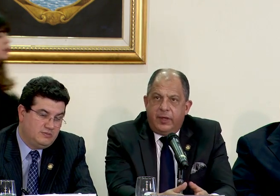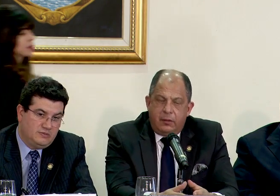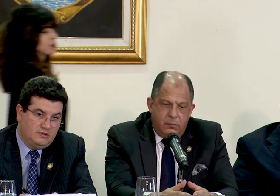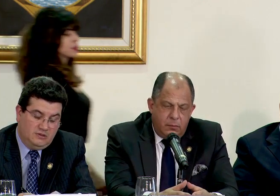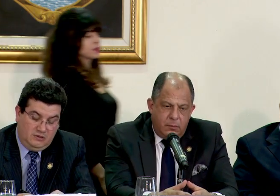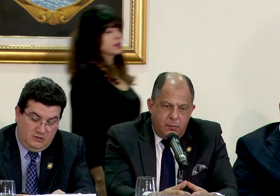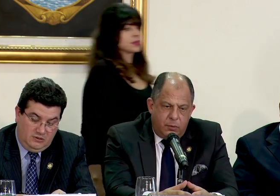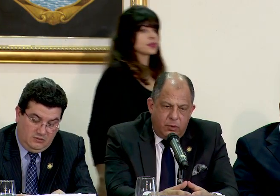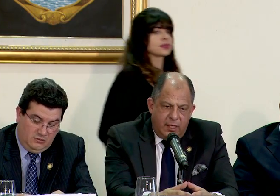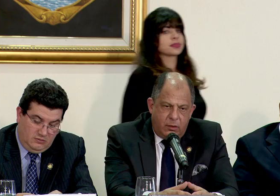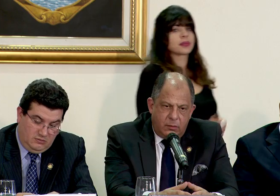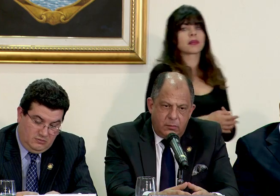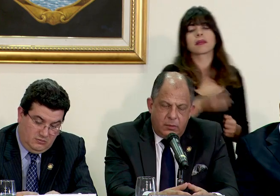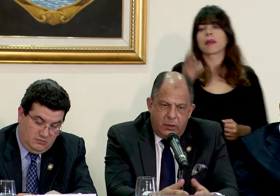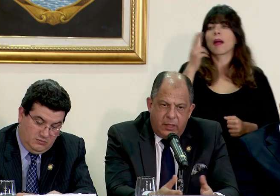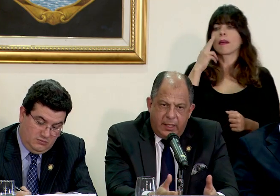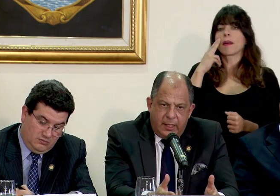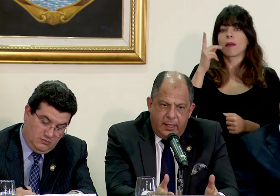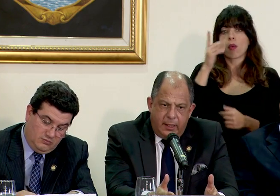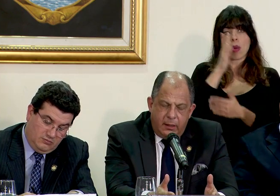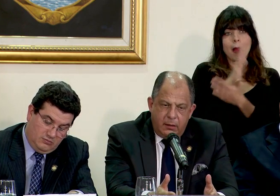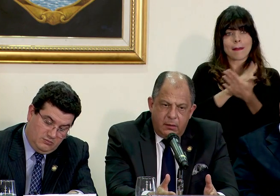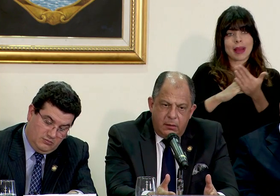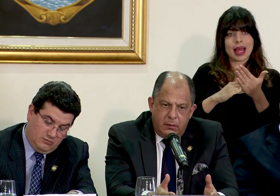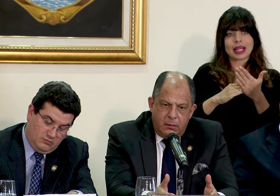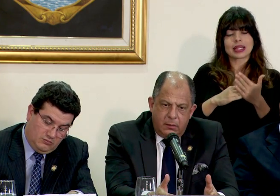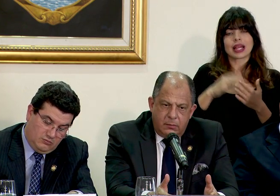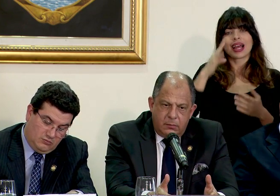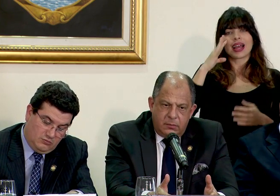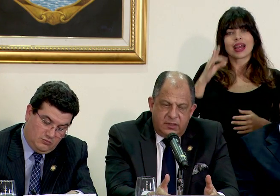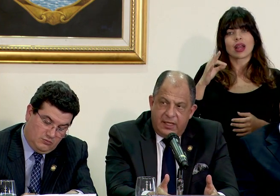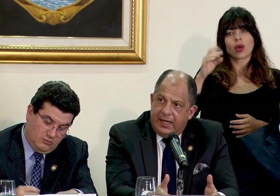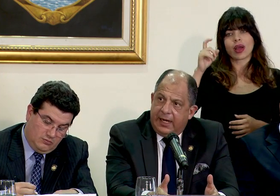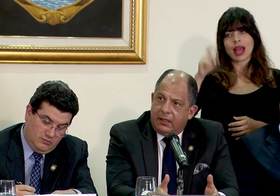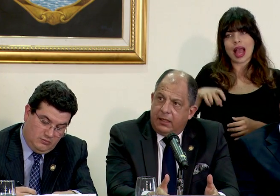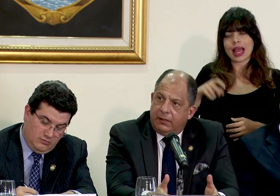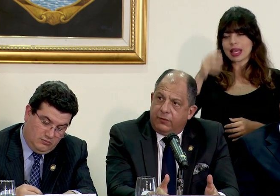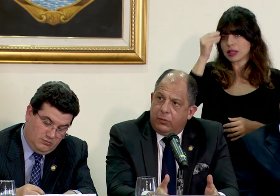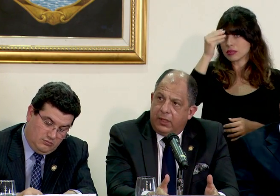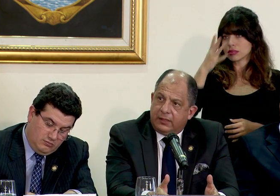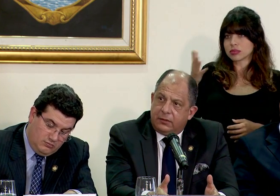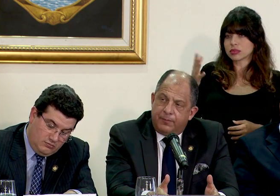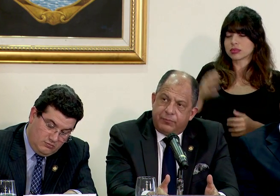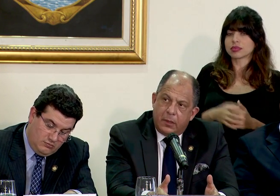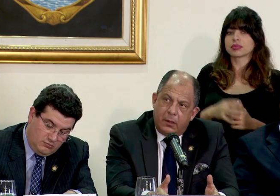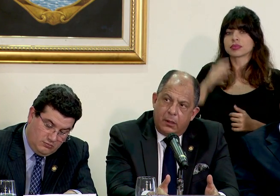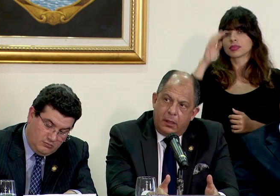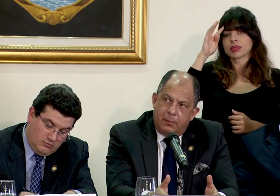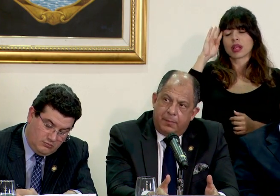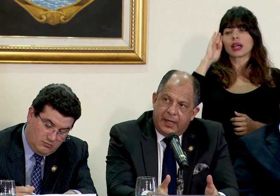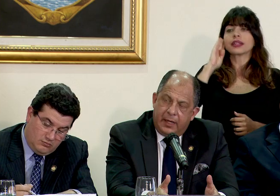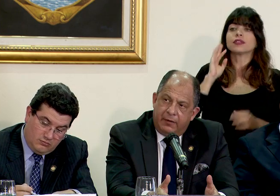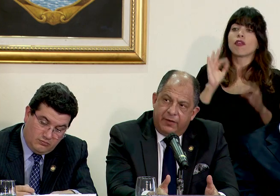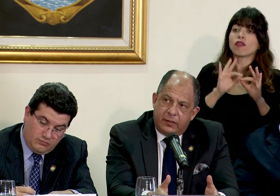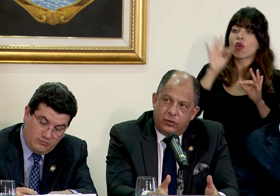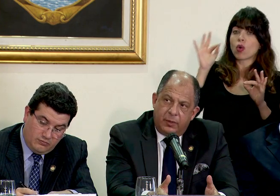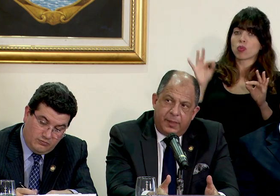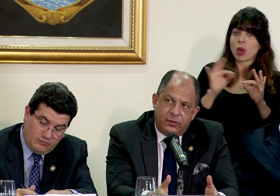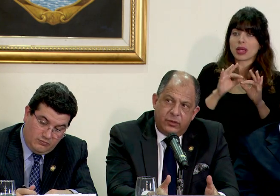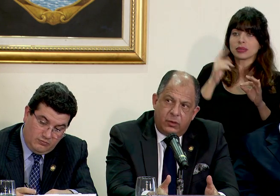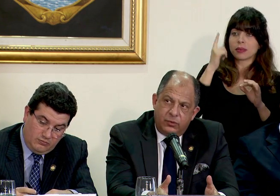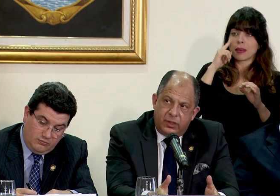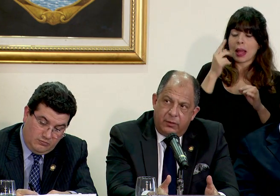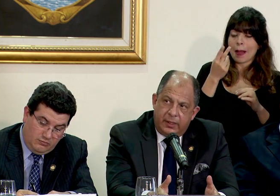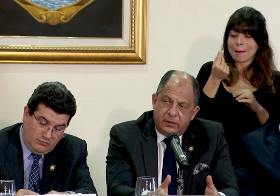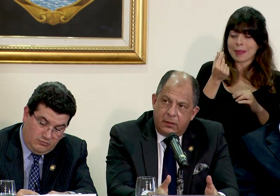vamos a ver por un lado creo que hay que señalar que las fórmulas para la fijación